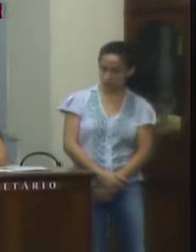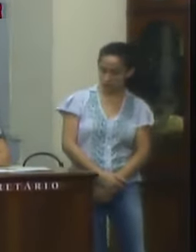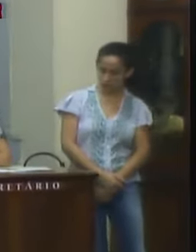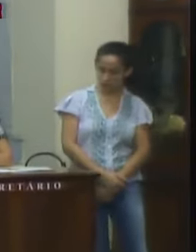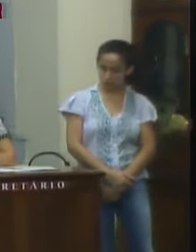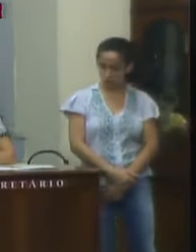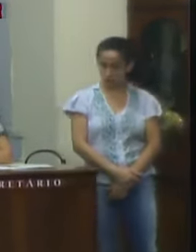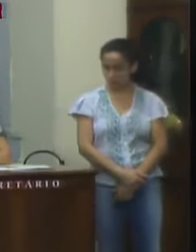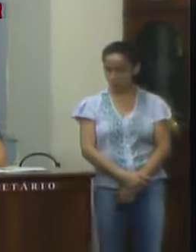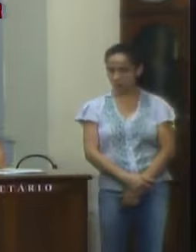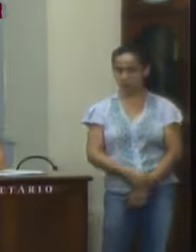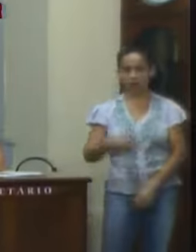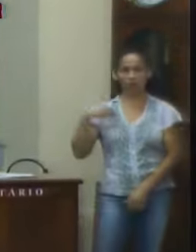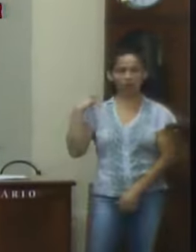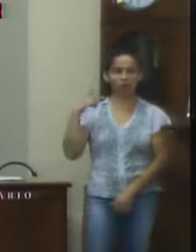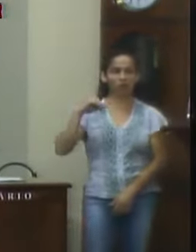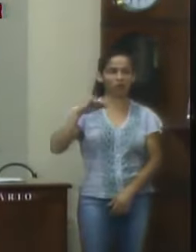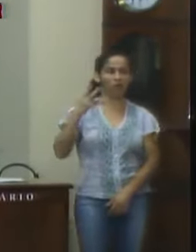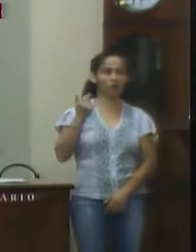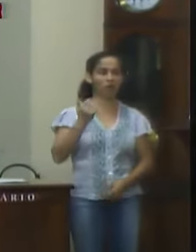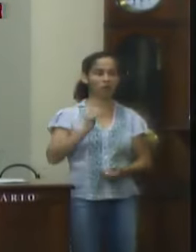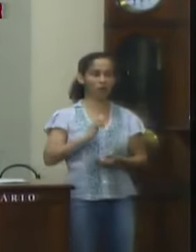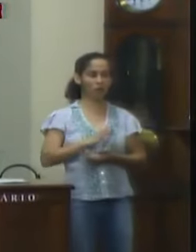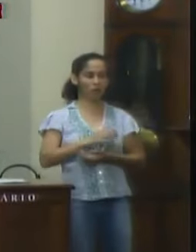vereadora Michele Cabral